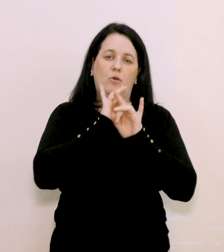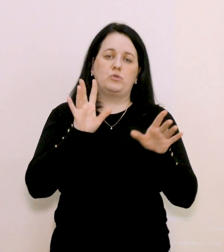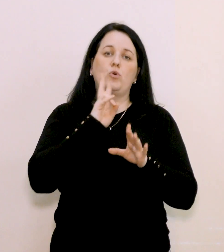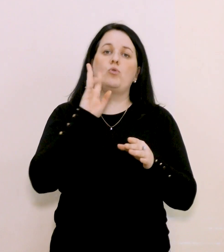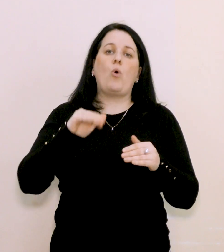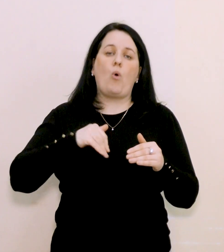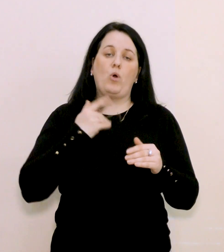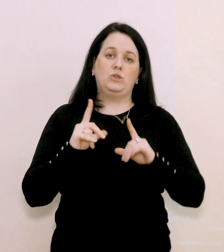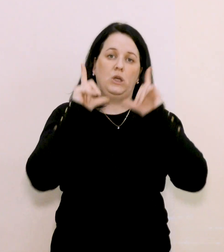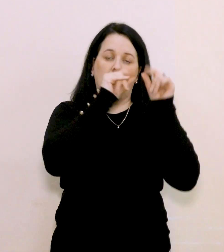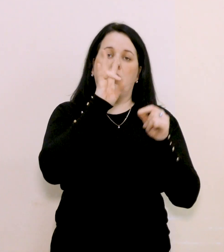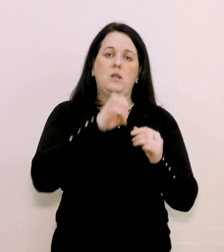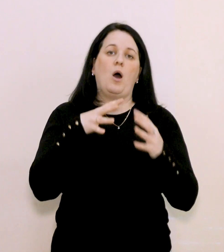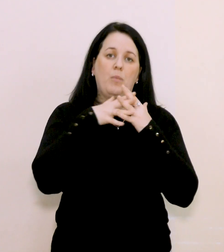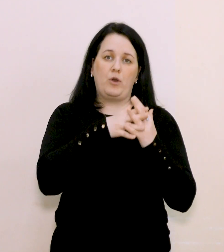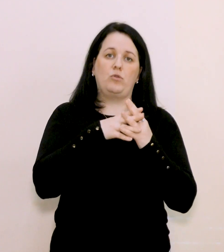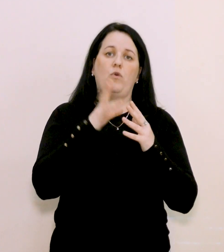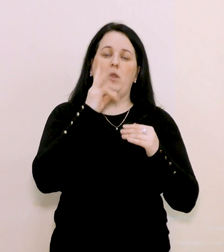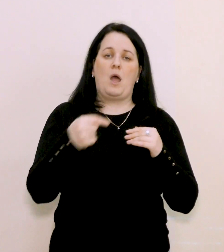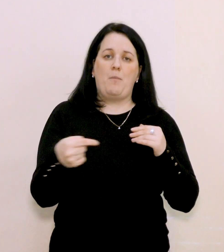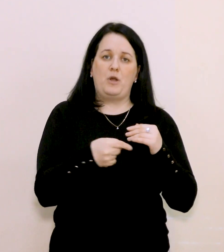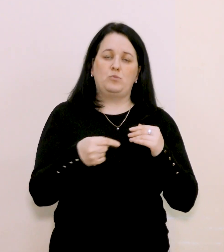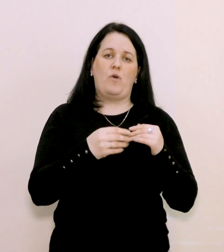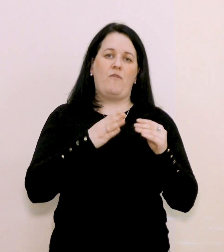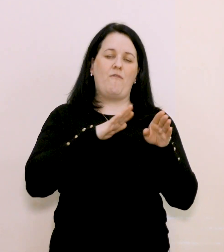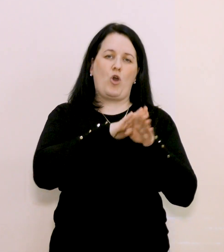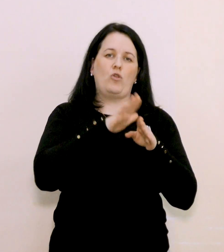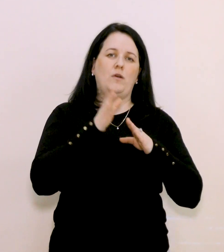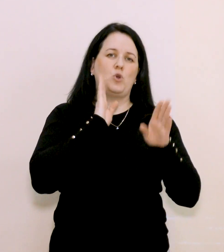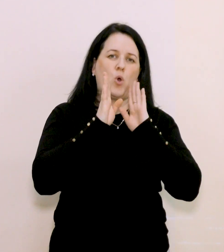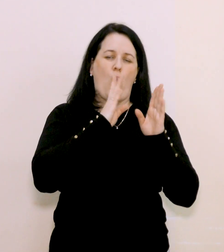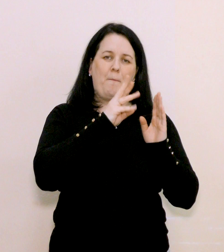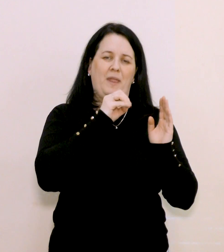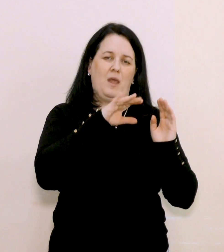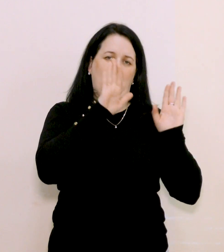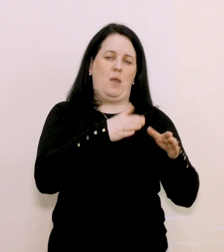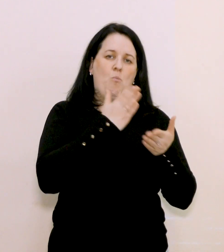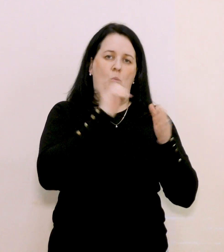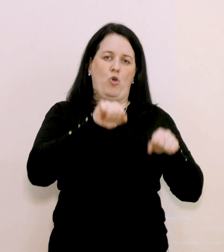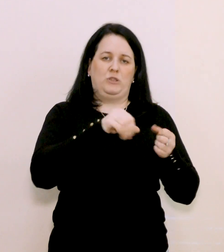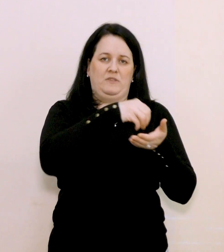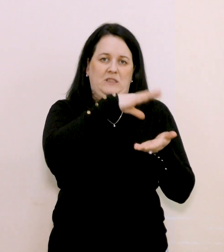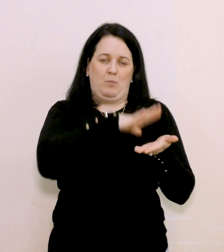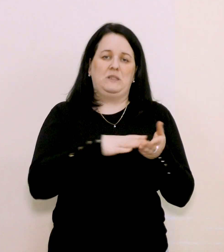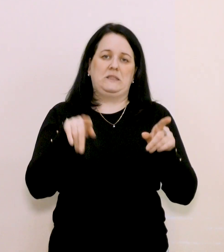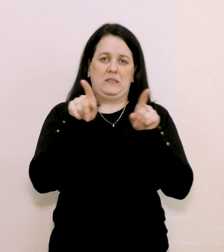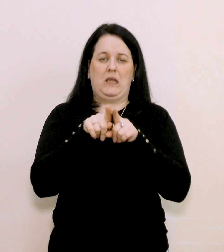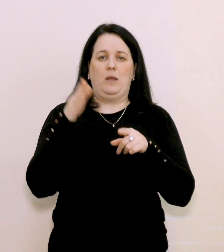на передову, на першому поверсі міського виконавчого комітету є можливість записатися і таким чином